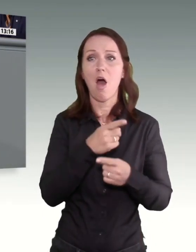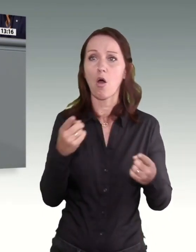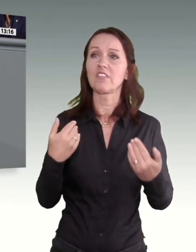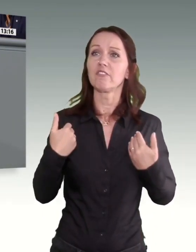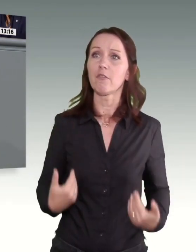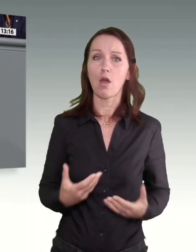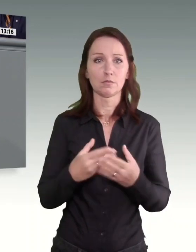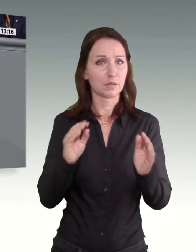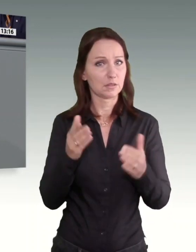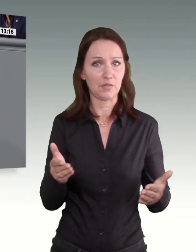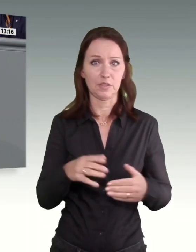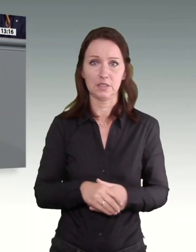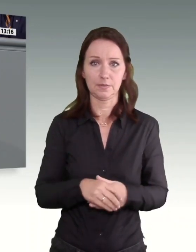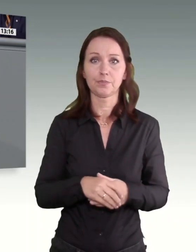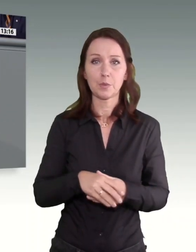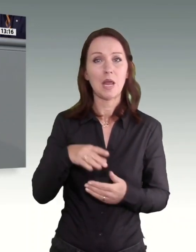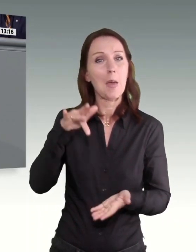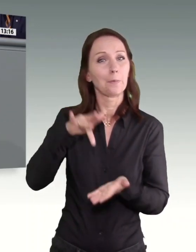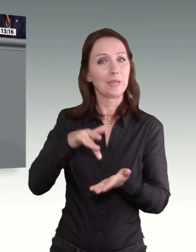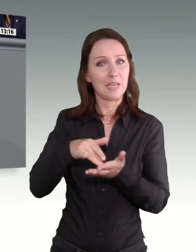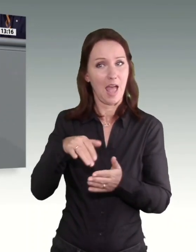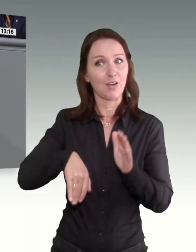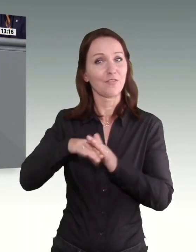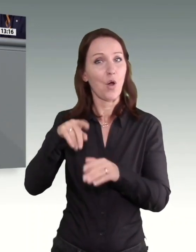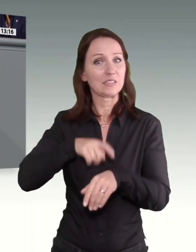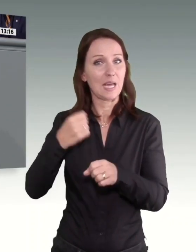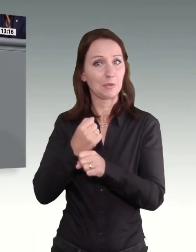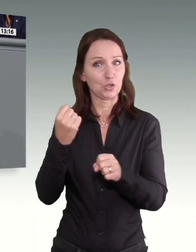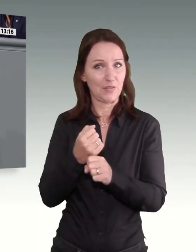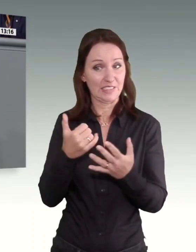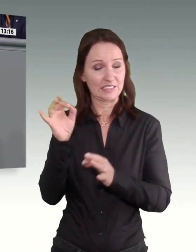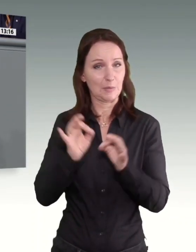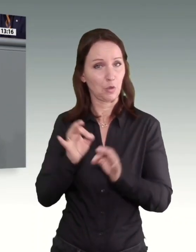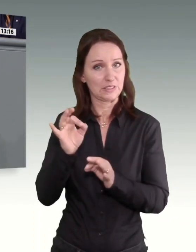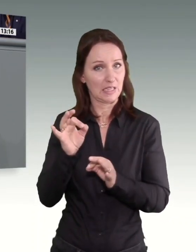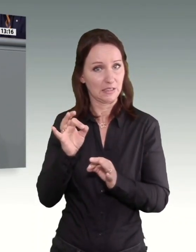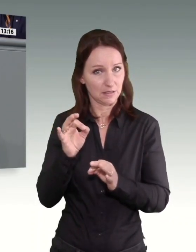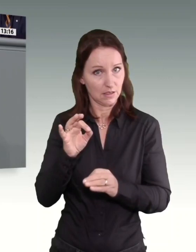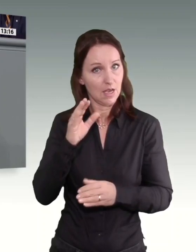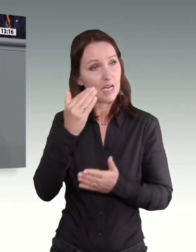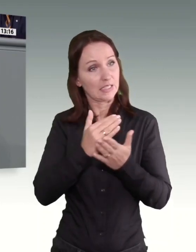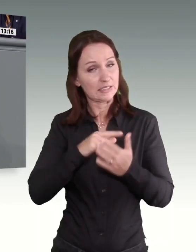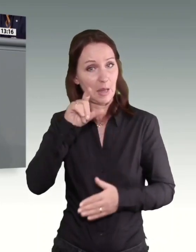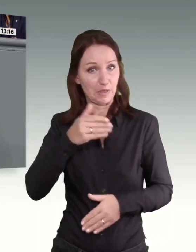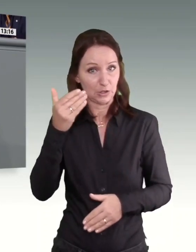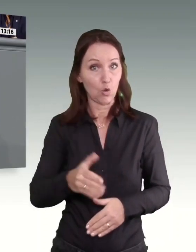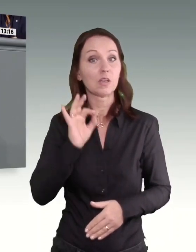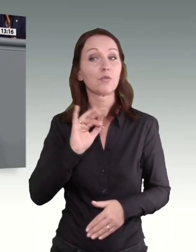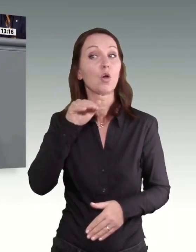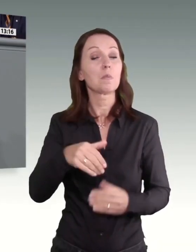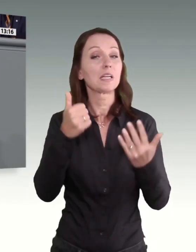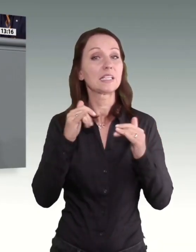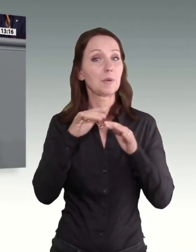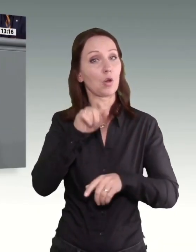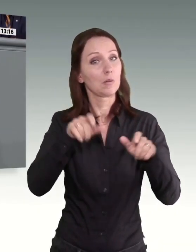Mindestlohn in Höhe von 60 Prozent des Medians der Vollzeitbeschäftigten wird das Einkommen von über 6 Millionen Menschen verbessern.